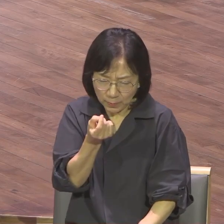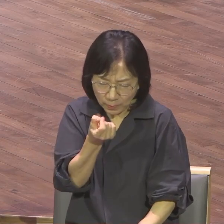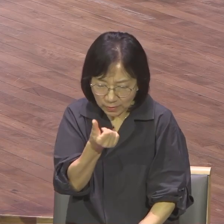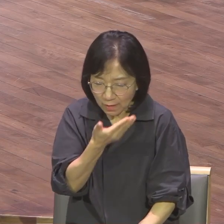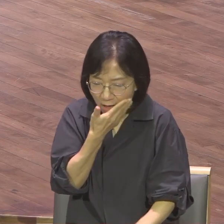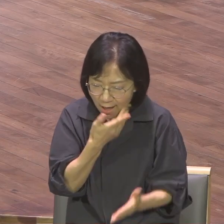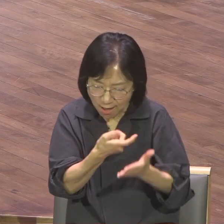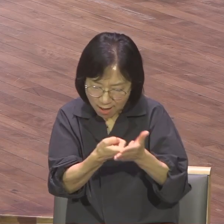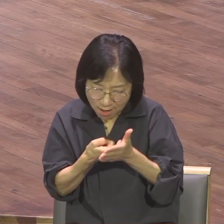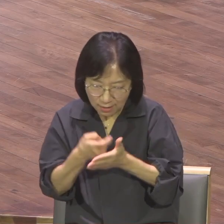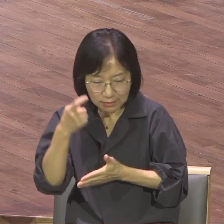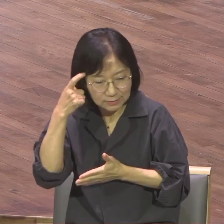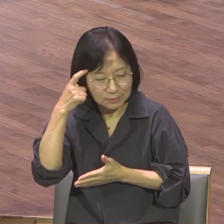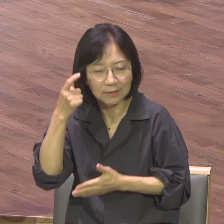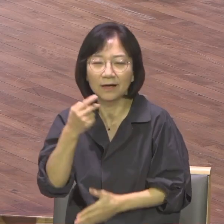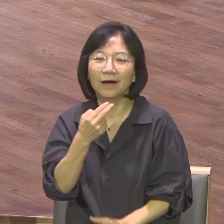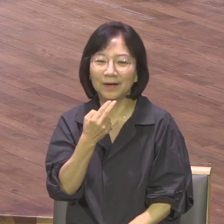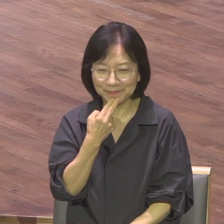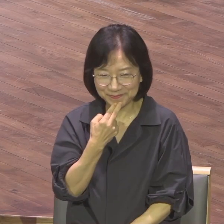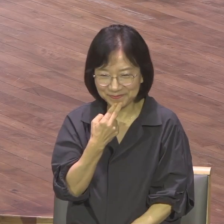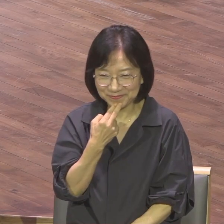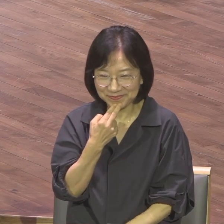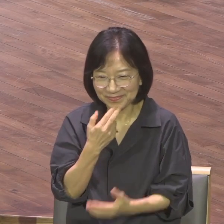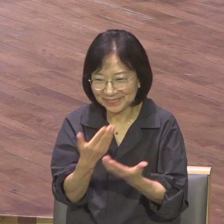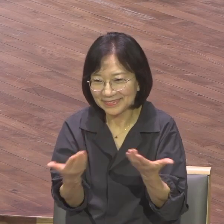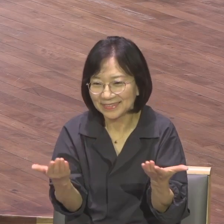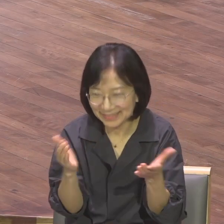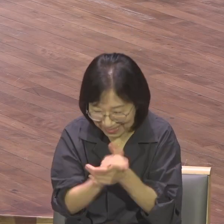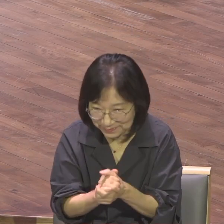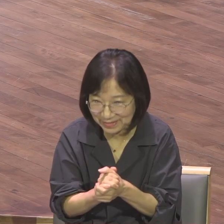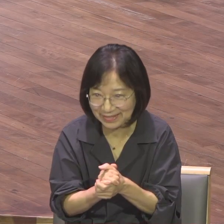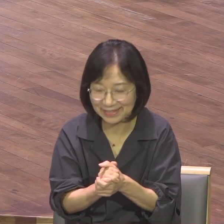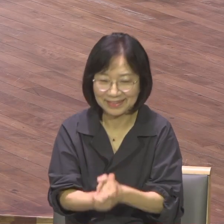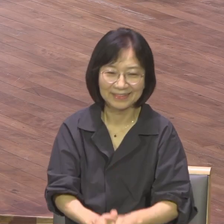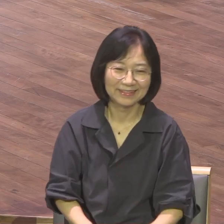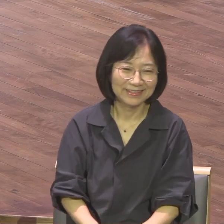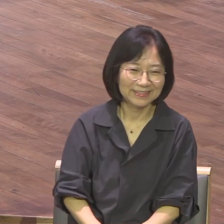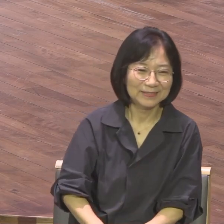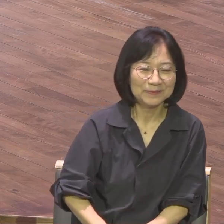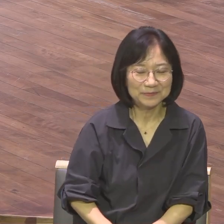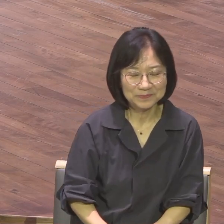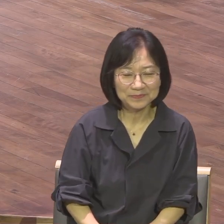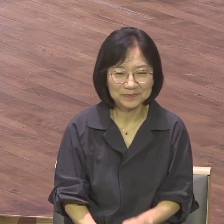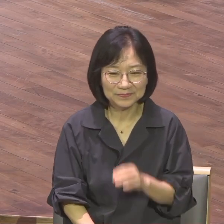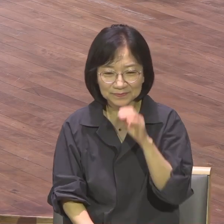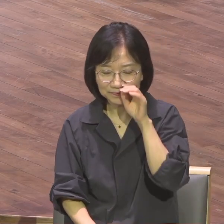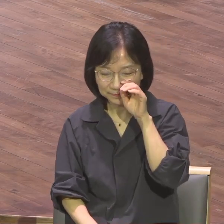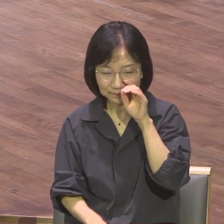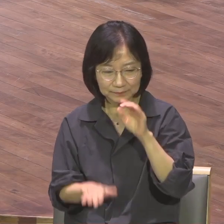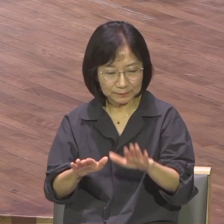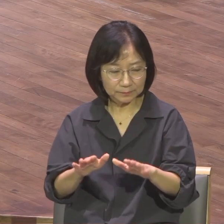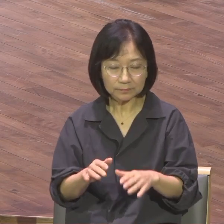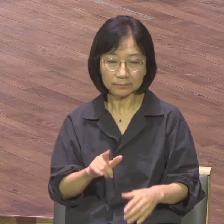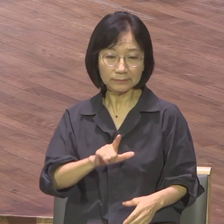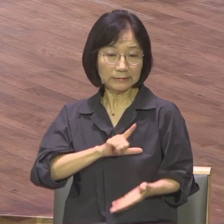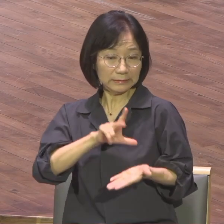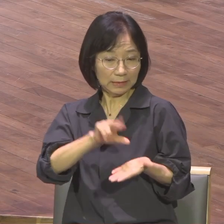것으로 여기지 아니하노라. 아멘. 오늘 이 시간에는 후대와 함께 가야하는